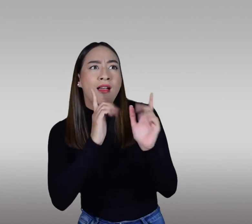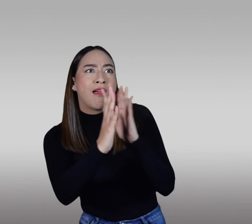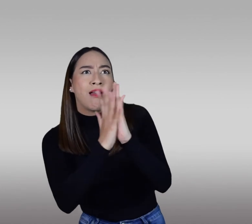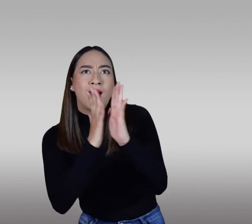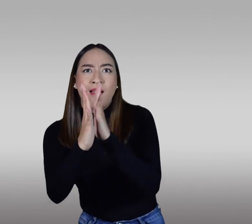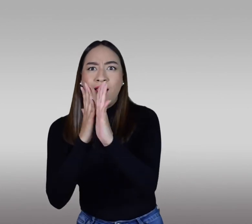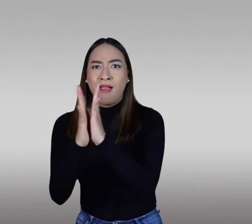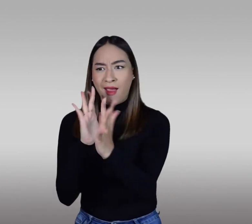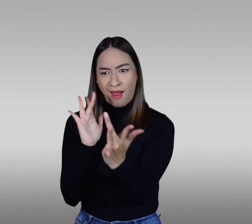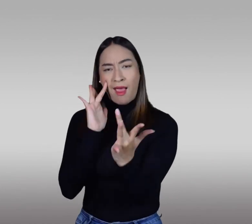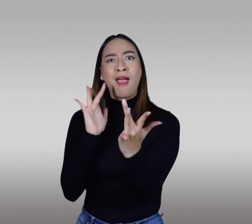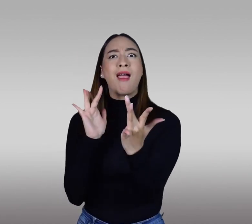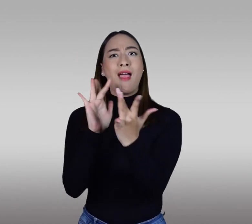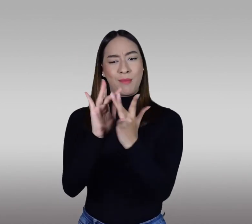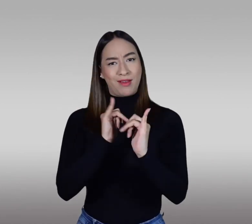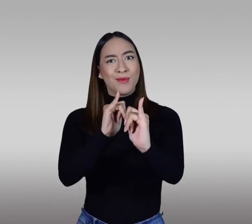identificación por parte del público sordo.